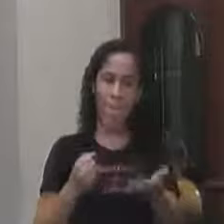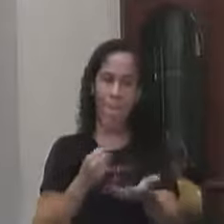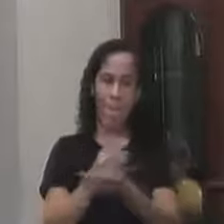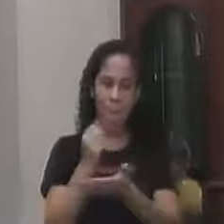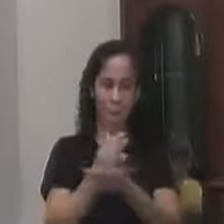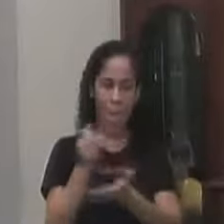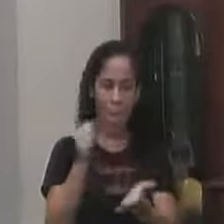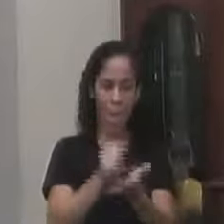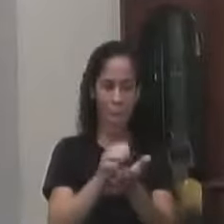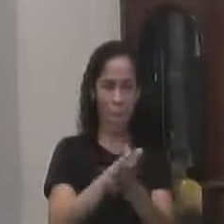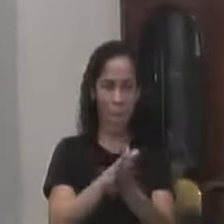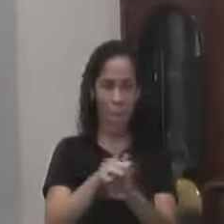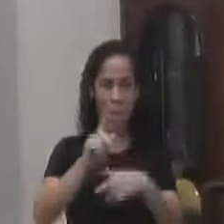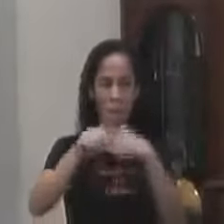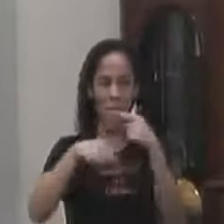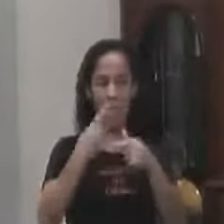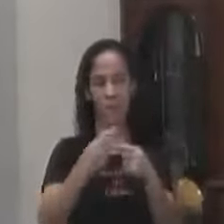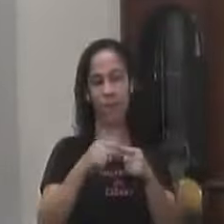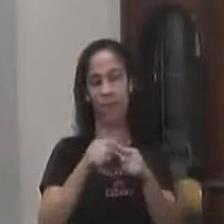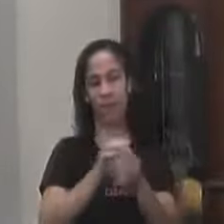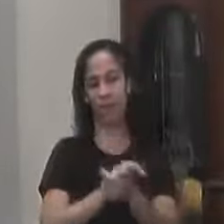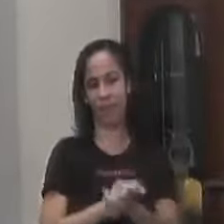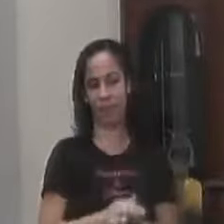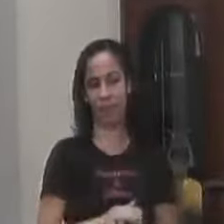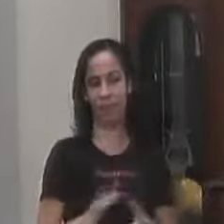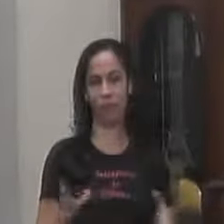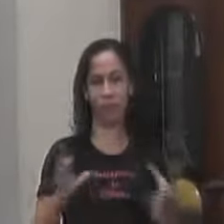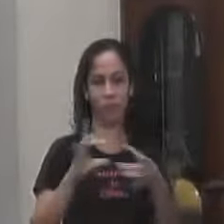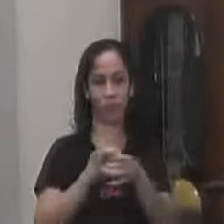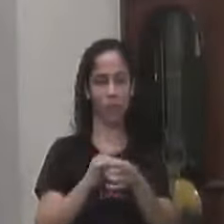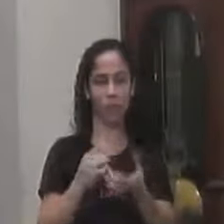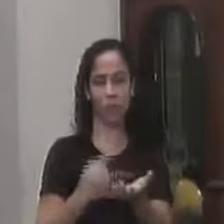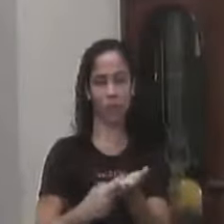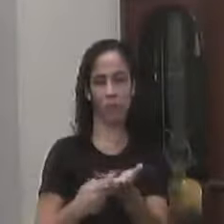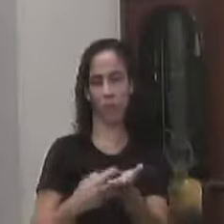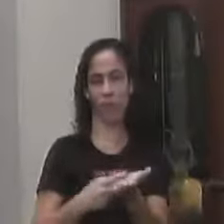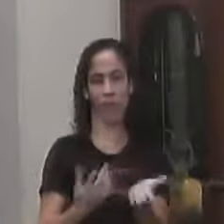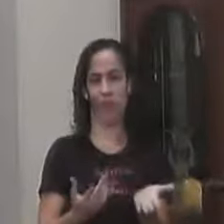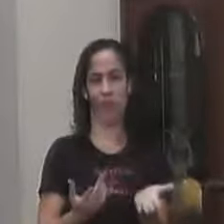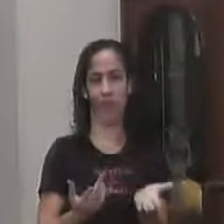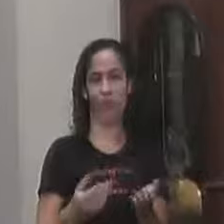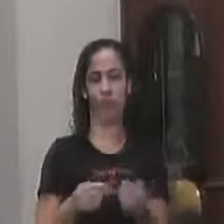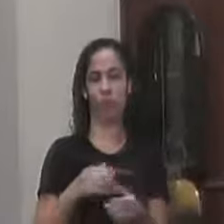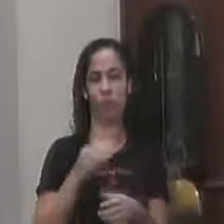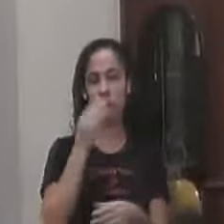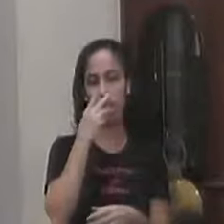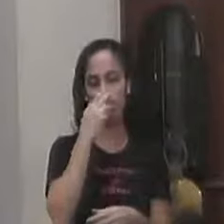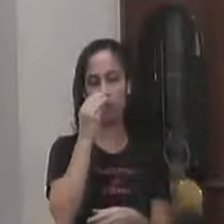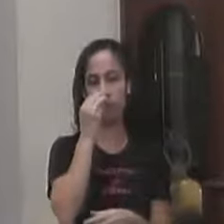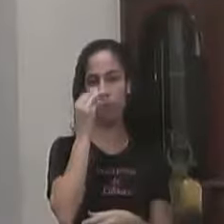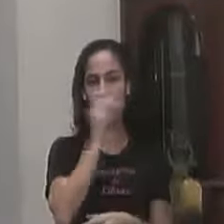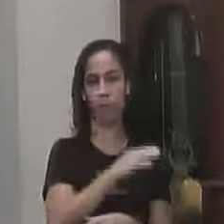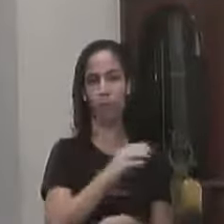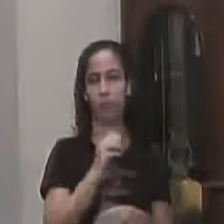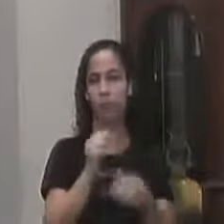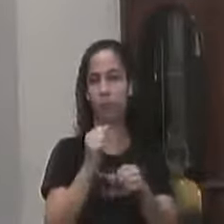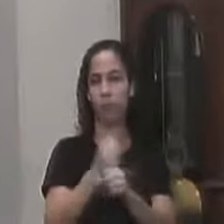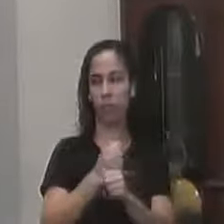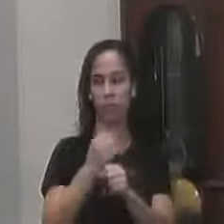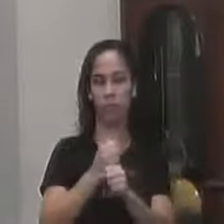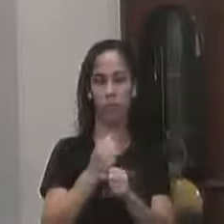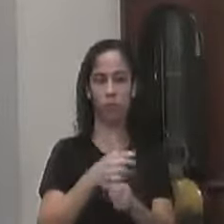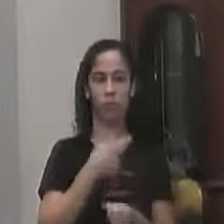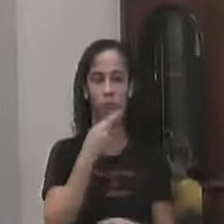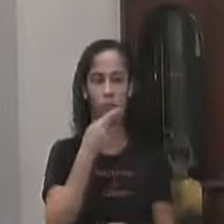licitações Elas Ela não tem lastro Então ela Abandona a obra E o exemplo disso Eu